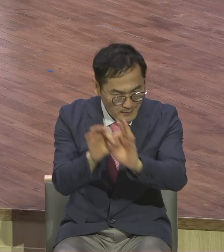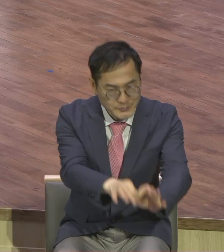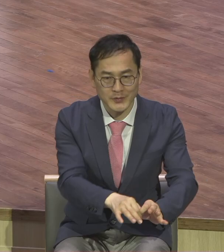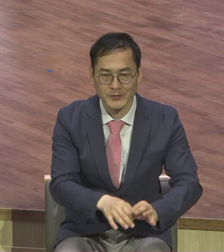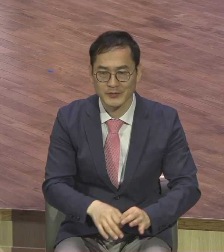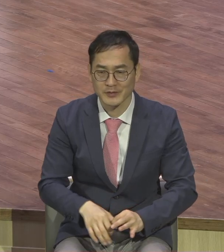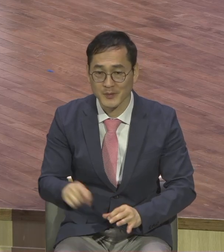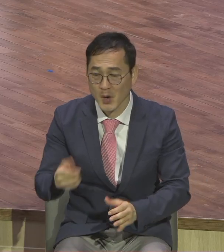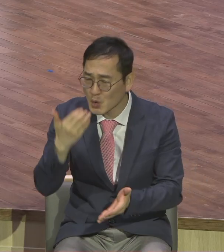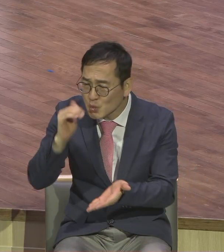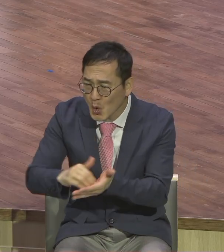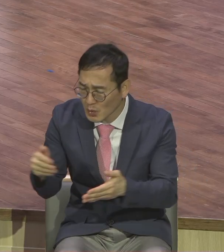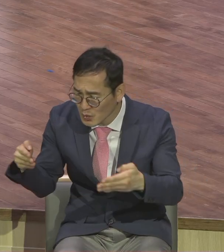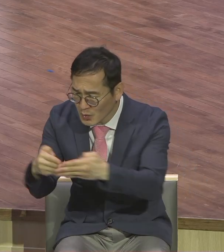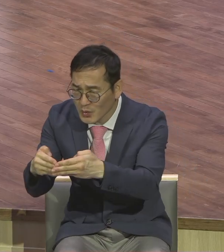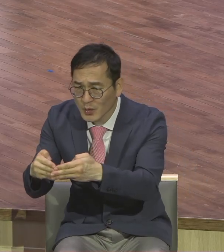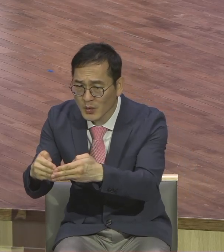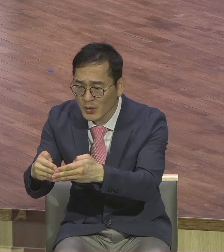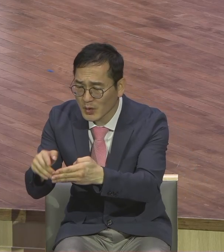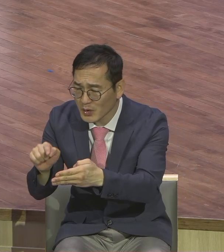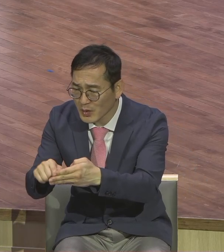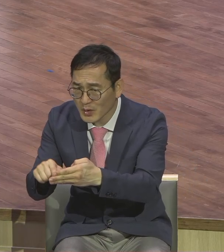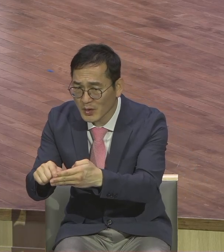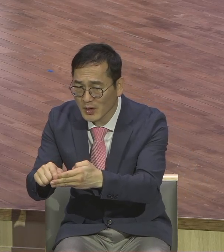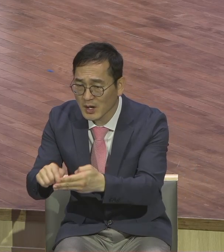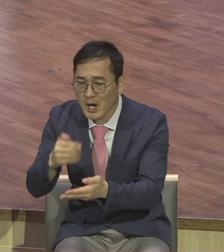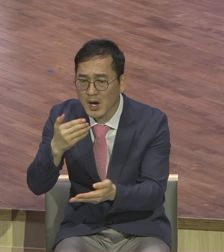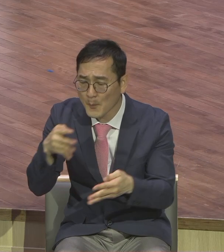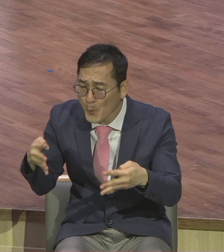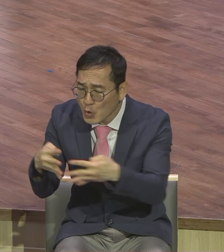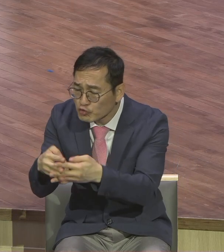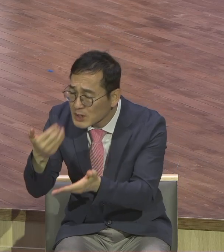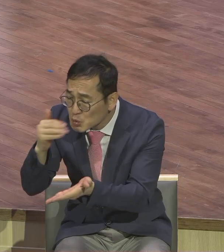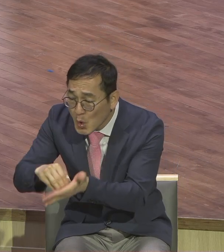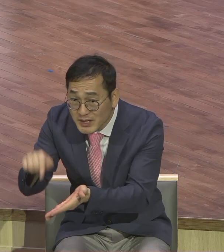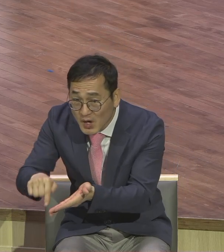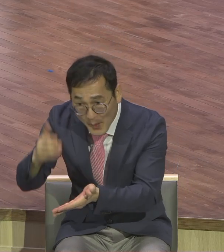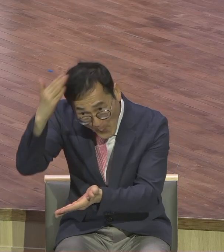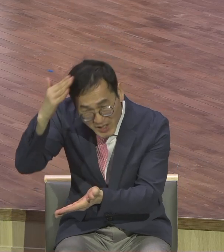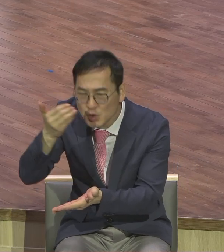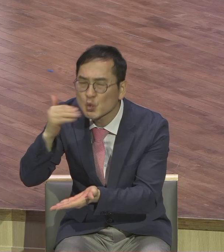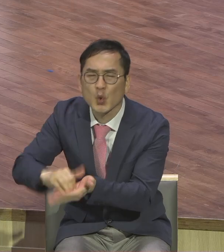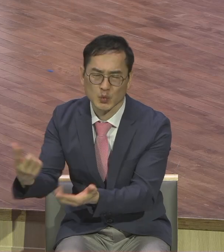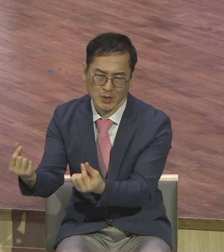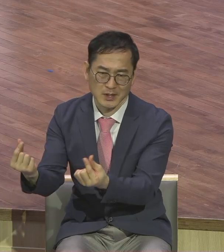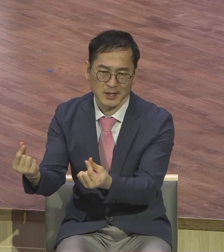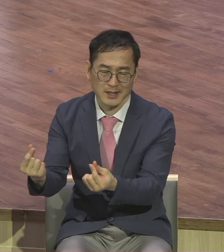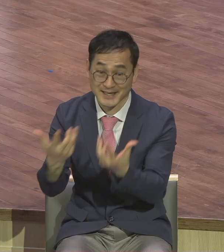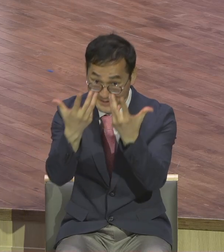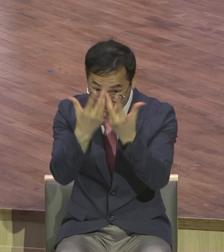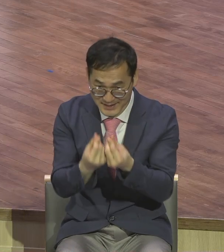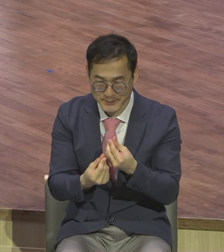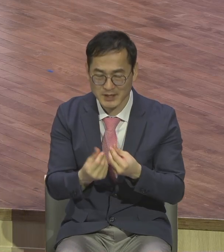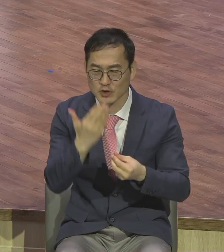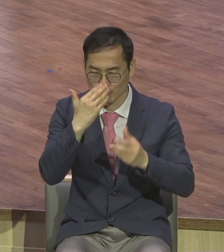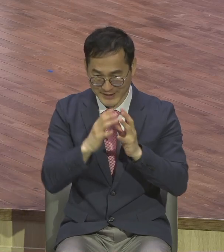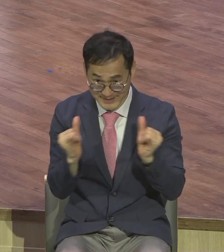모퉁이의 머리돌 이건 유대 건축에 있어서 핵심입니다. 유대인들의 집을 지을 때는 이 모퉁이 돌을 중심으로